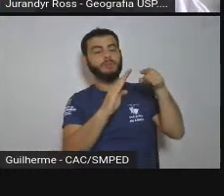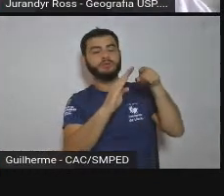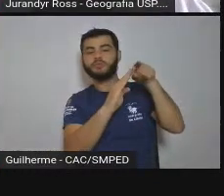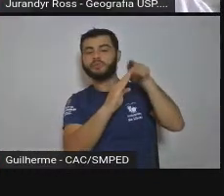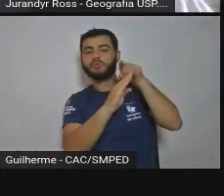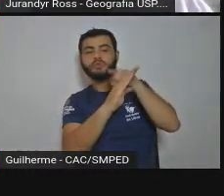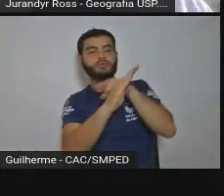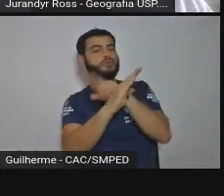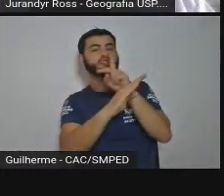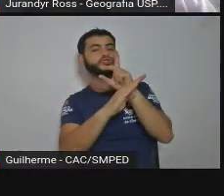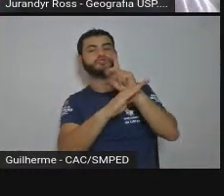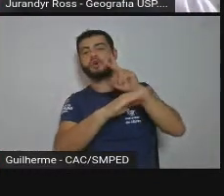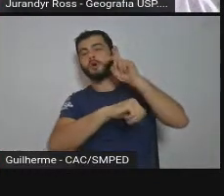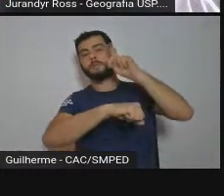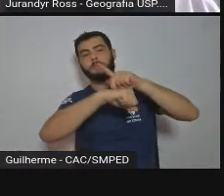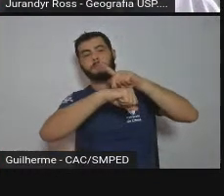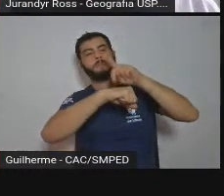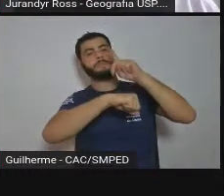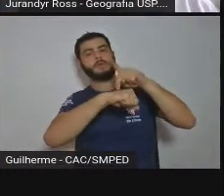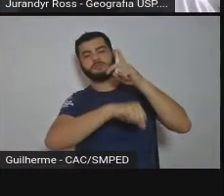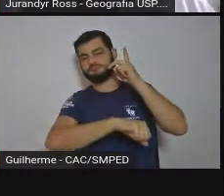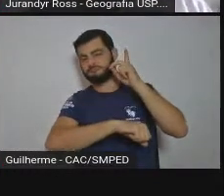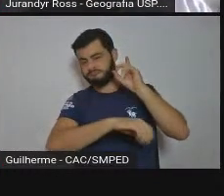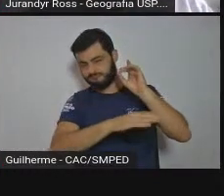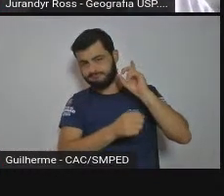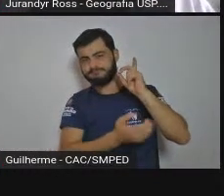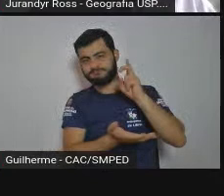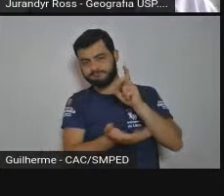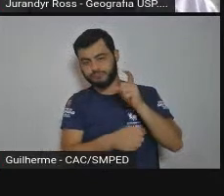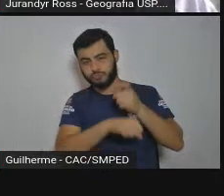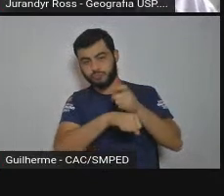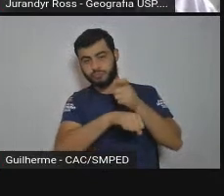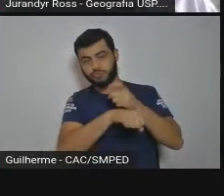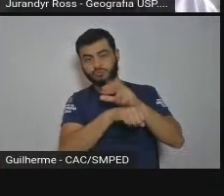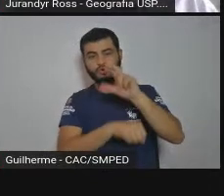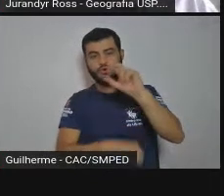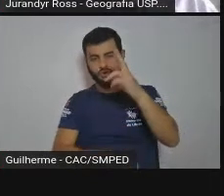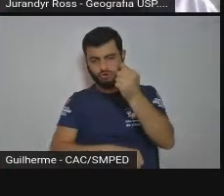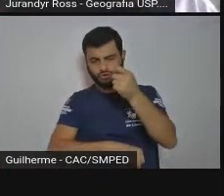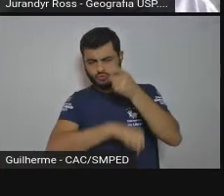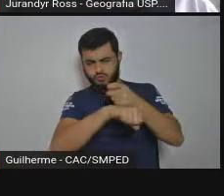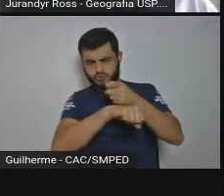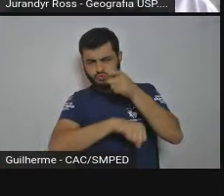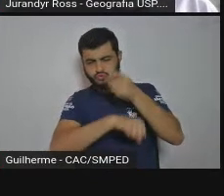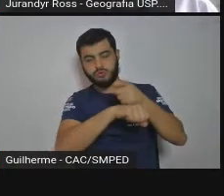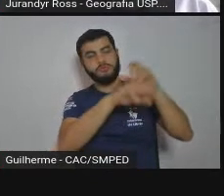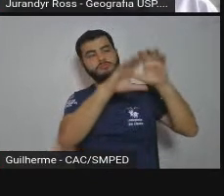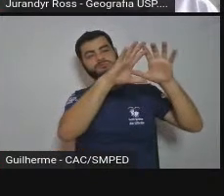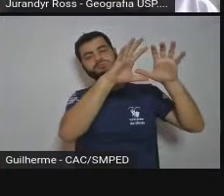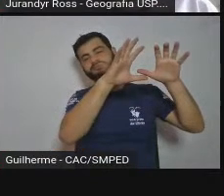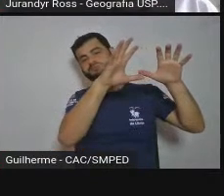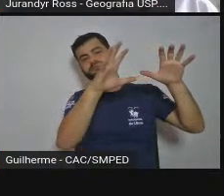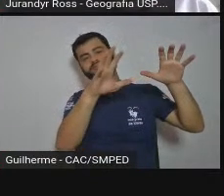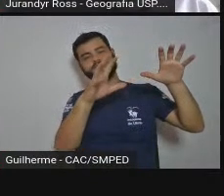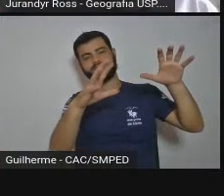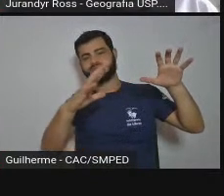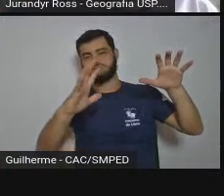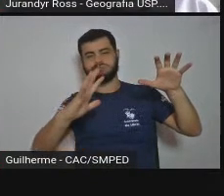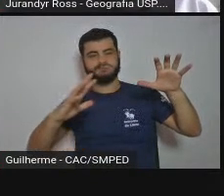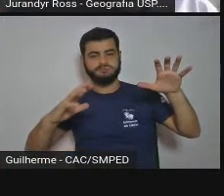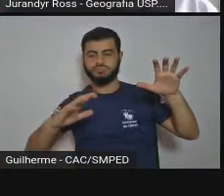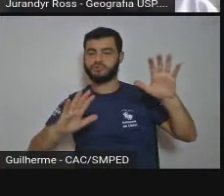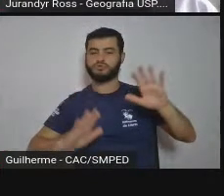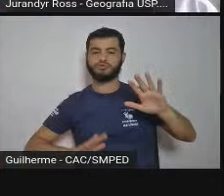rochoso, portanto, não tem soros, só tem afloramento rochoso e tem nas partes mais úmidas